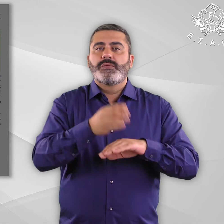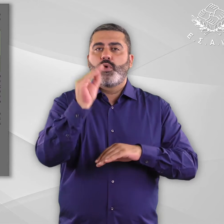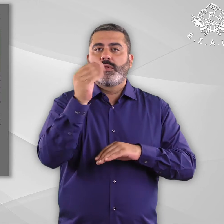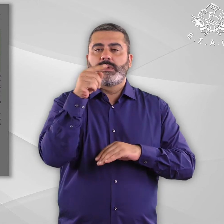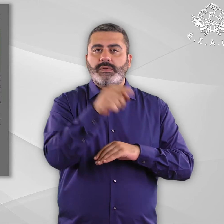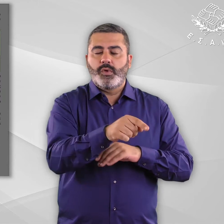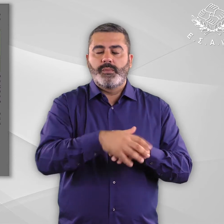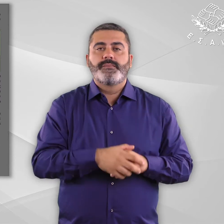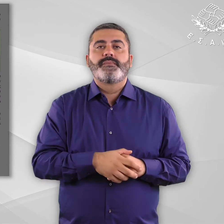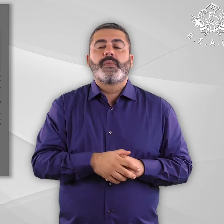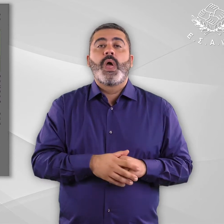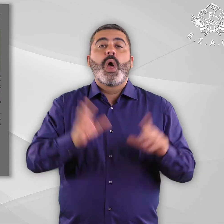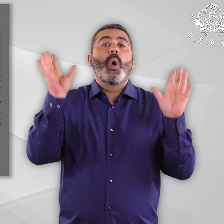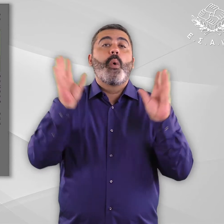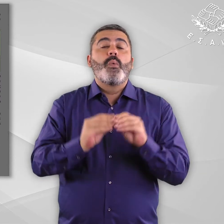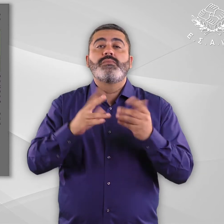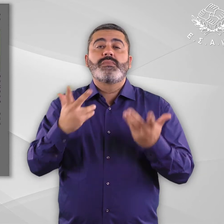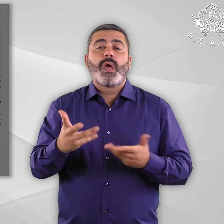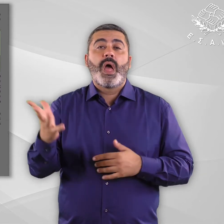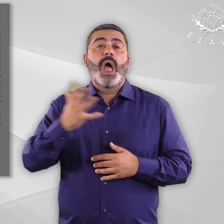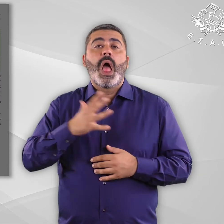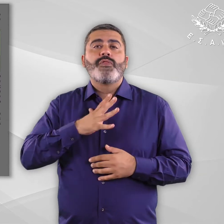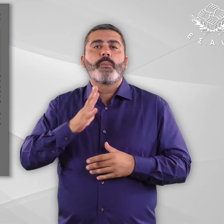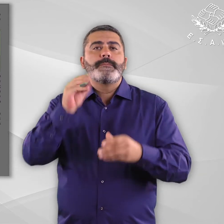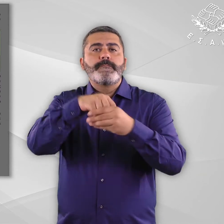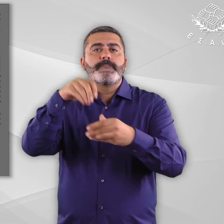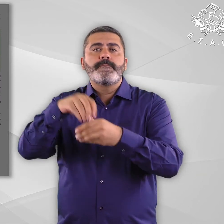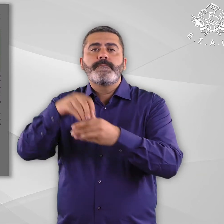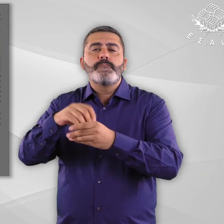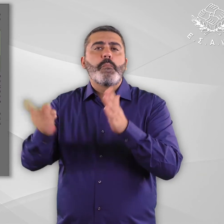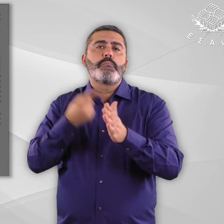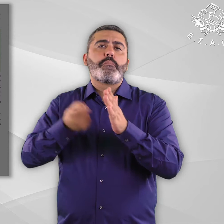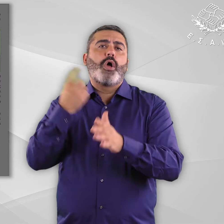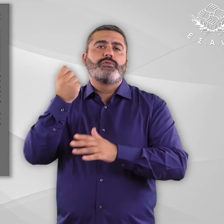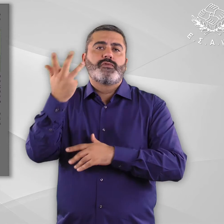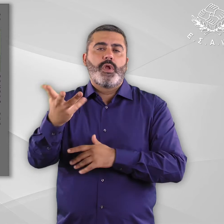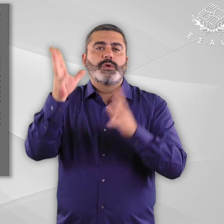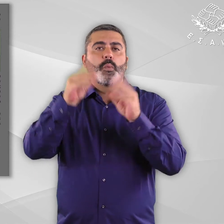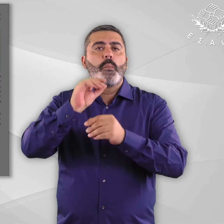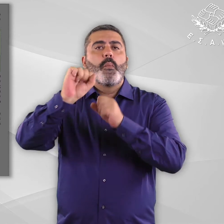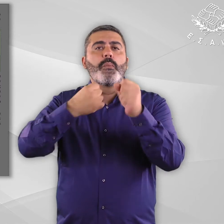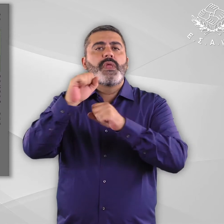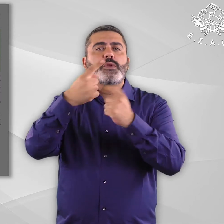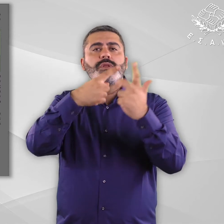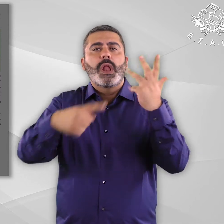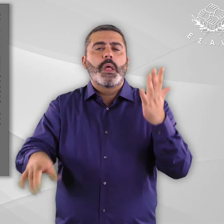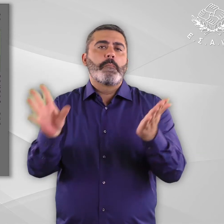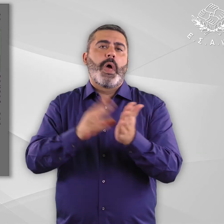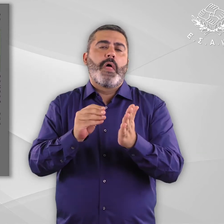και σε ό,τι αφορά τη συχνότητα συμμετοχής σε όλες τις μορφές πολιτισμικών δραστηριοτήτων παρένθεση από την ανάγνωση ενός βιβλίου